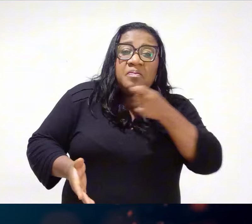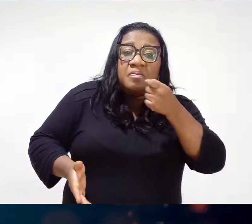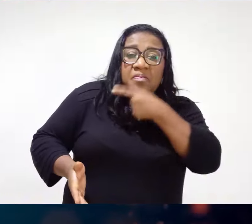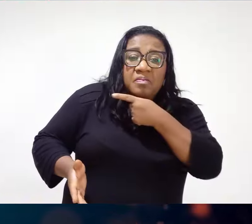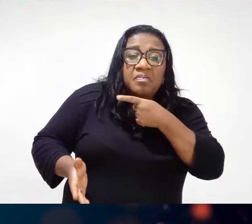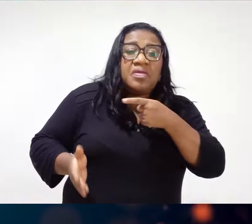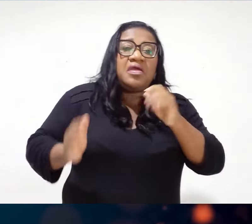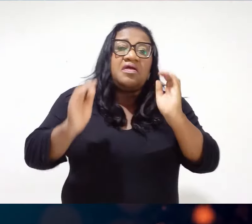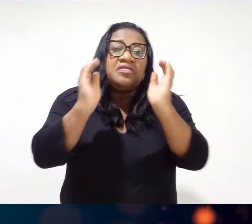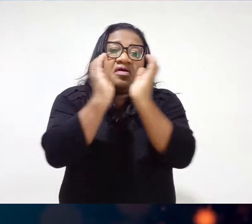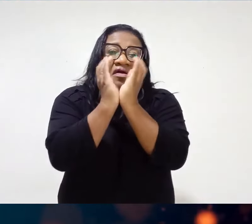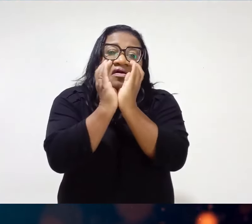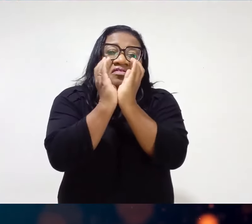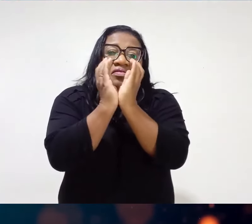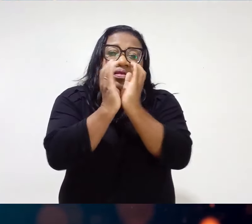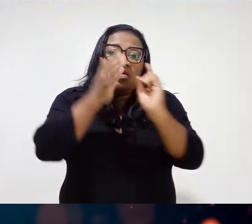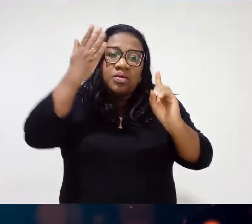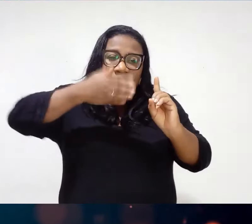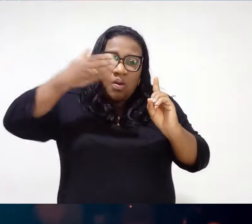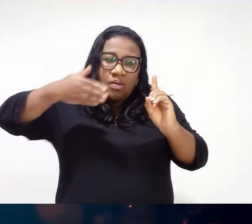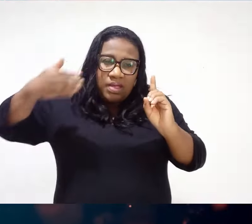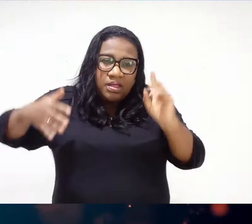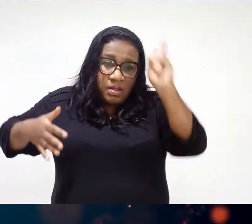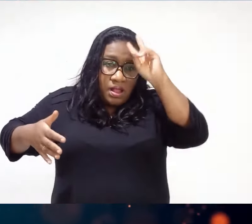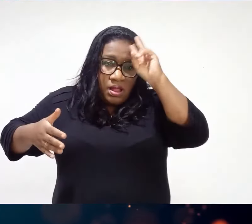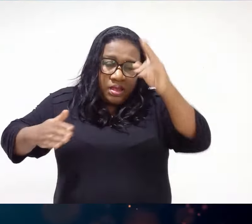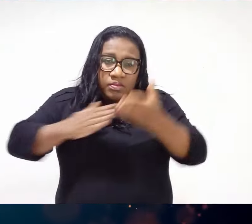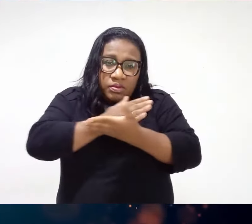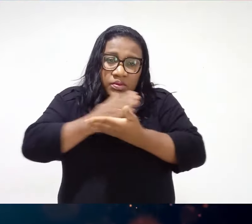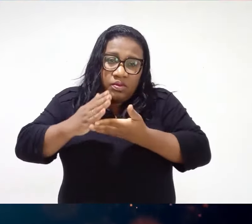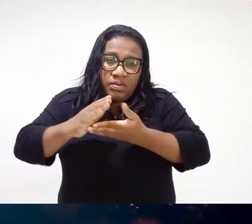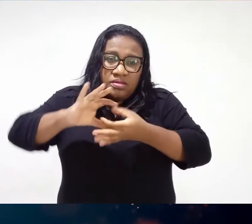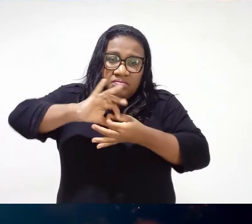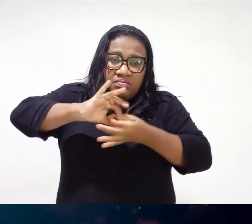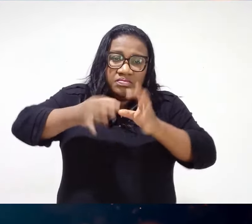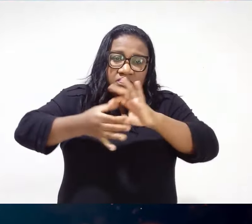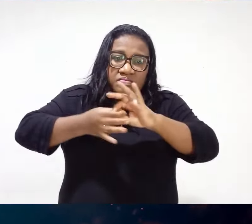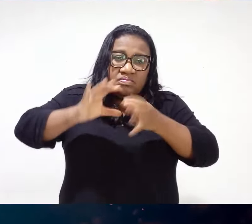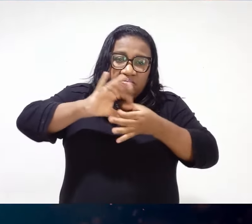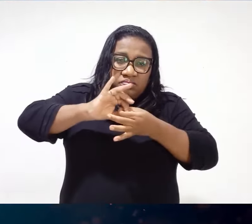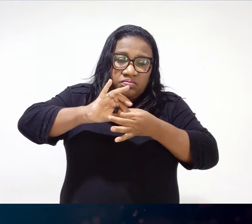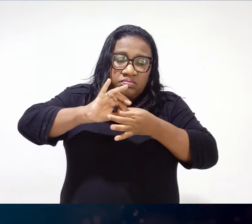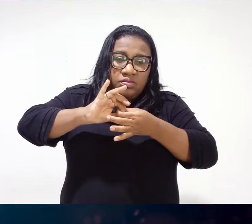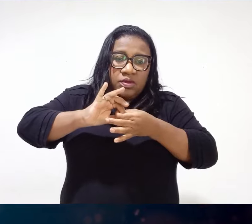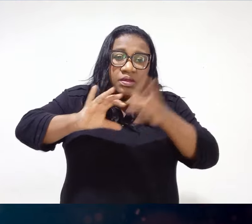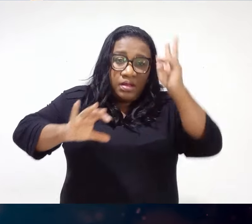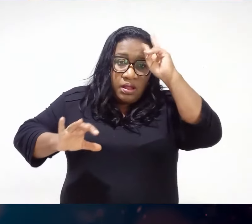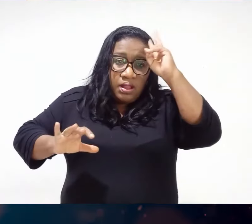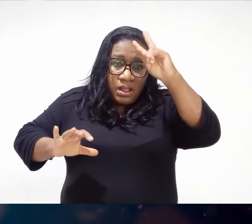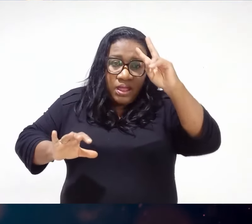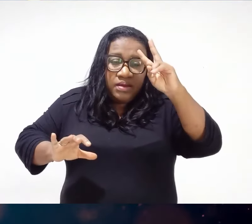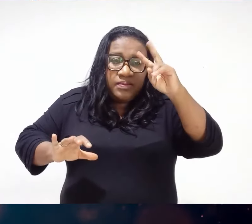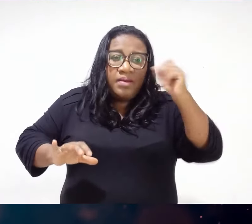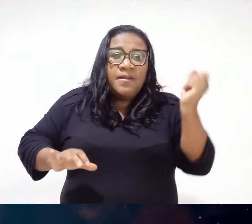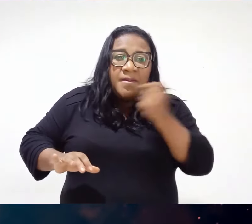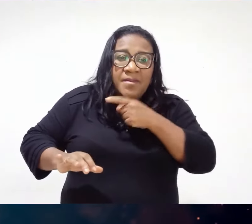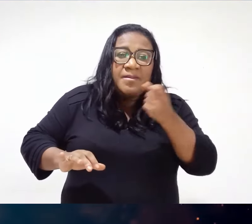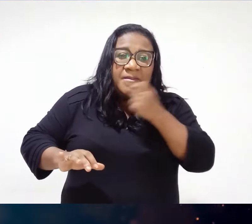né, com a Santa Ceia, no início das Olimpíadas, na introdução ali Eu não vou me cansar de falar isso aqui, irmão, foi lá tirar sarro,